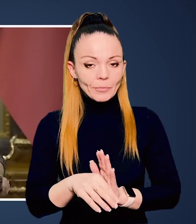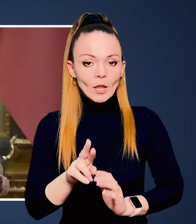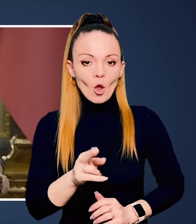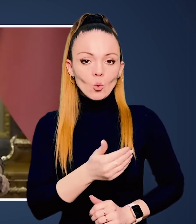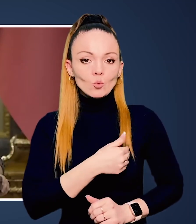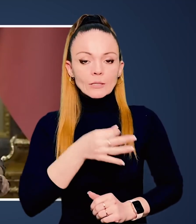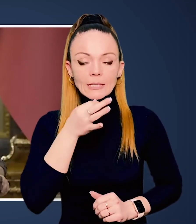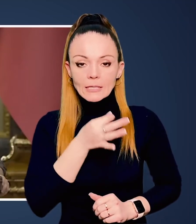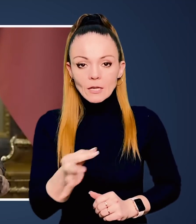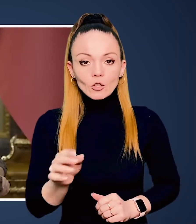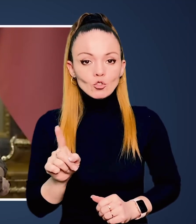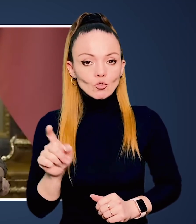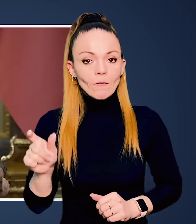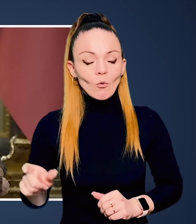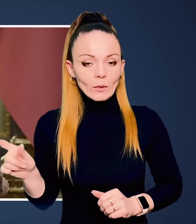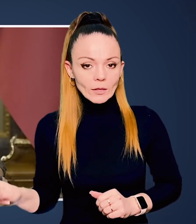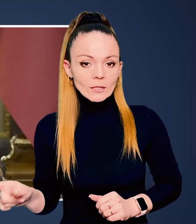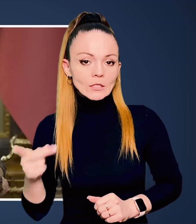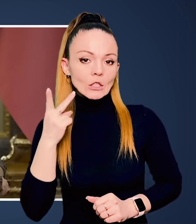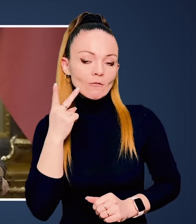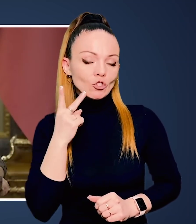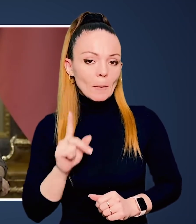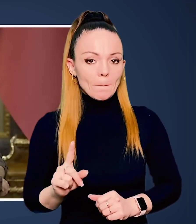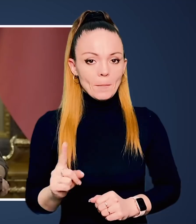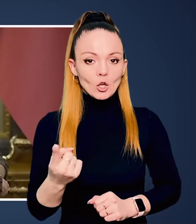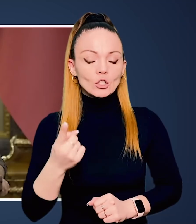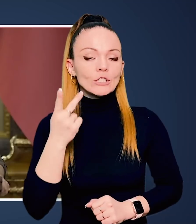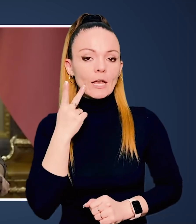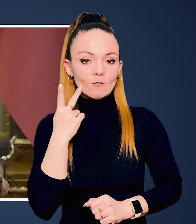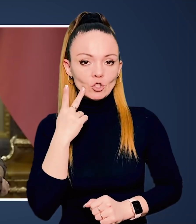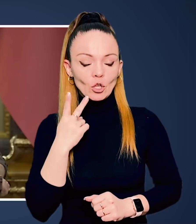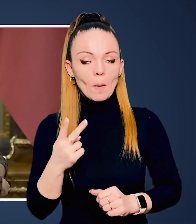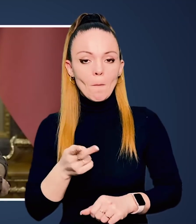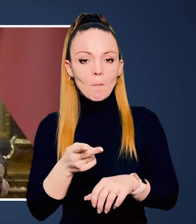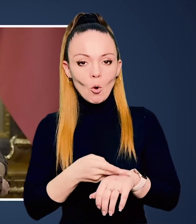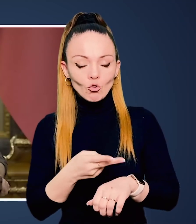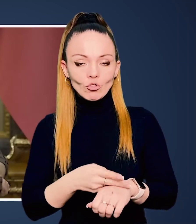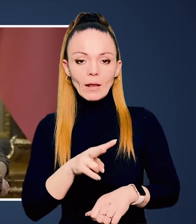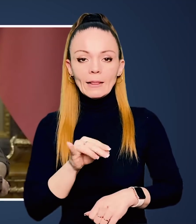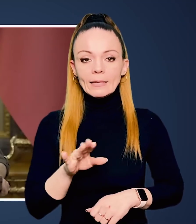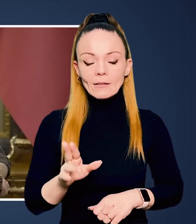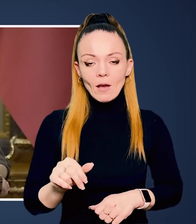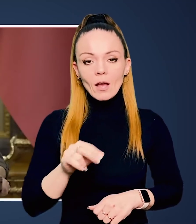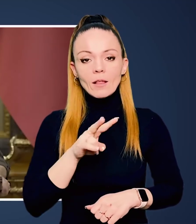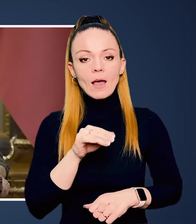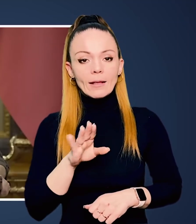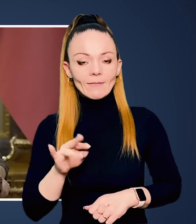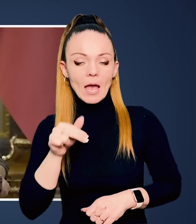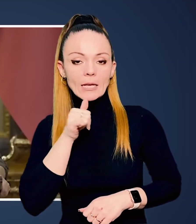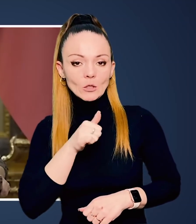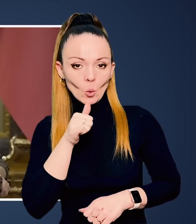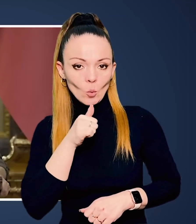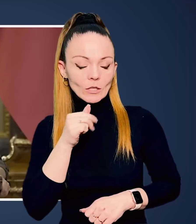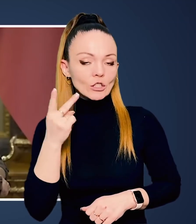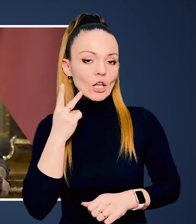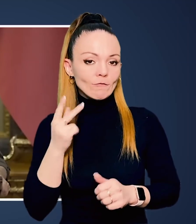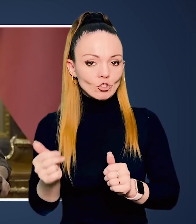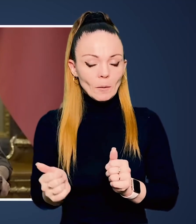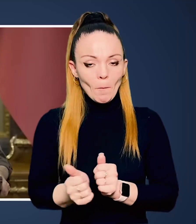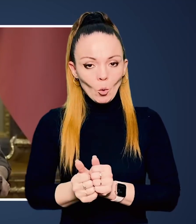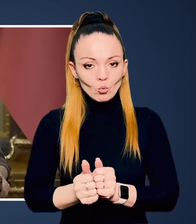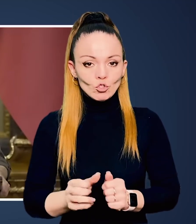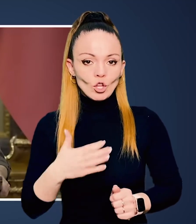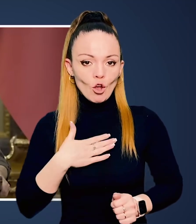І я хочу сказати, що вони завжди перші, завжди Польща, Литва, Латвія, Естонія завжди